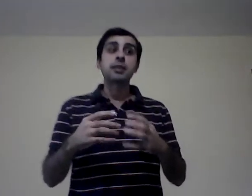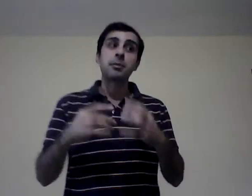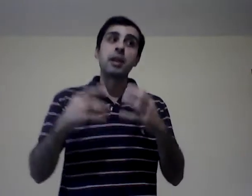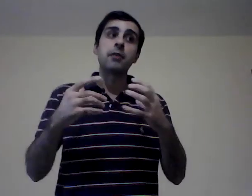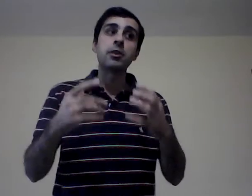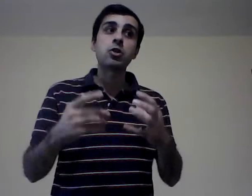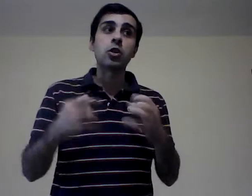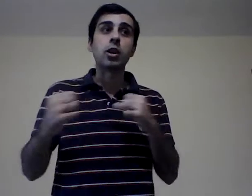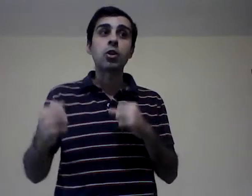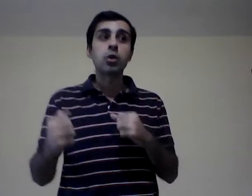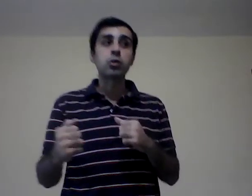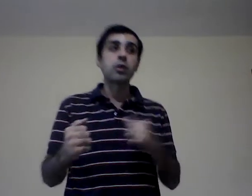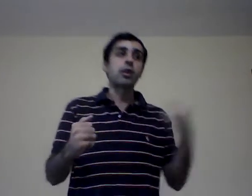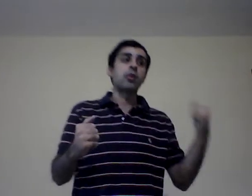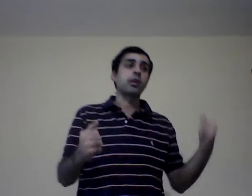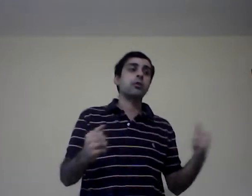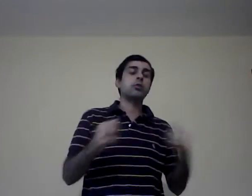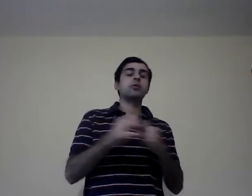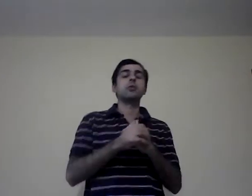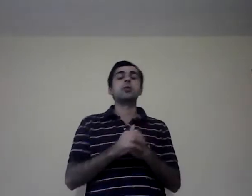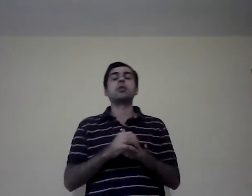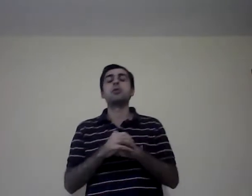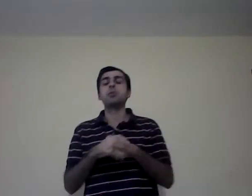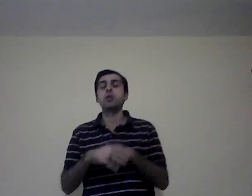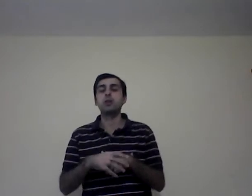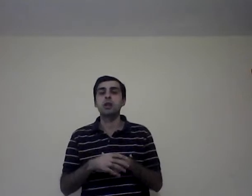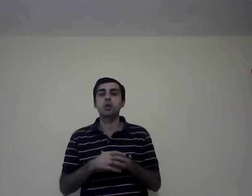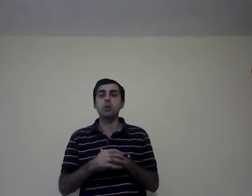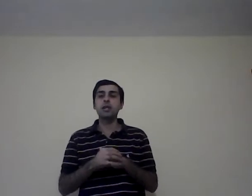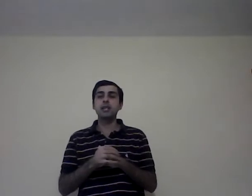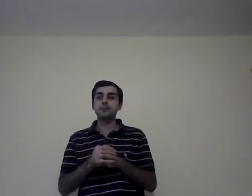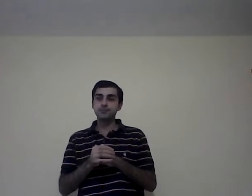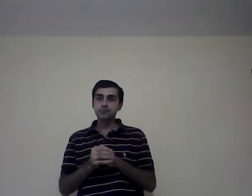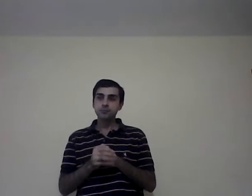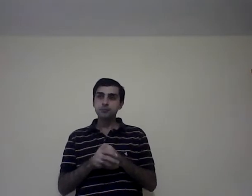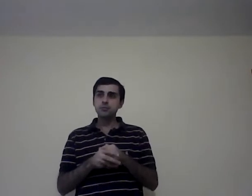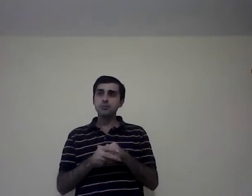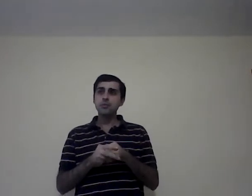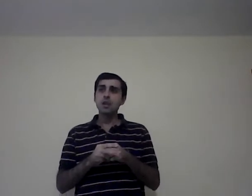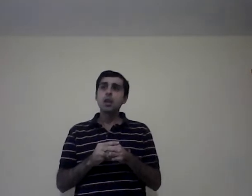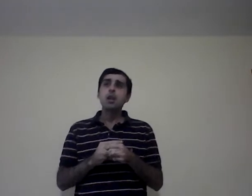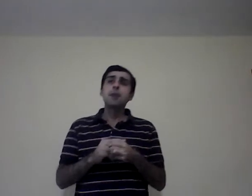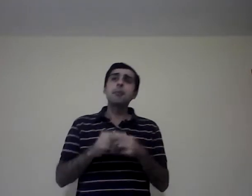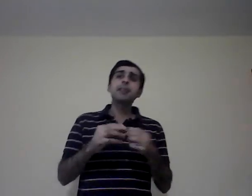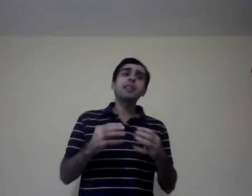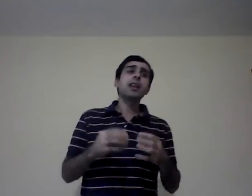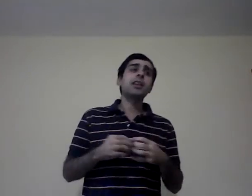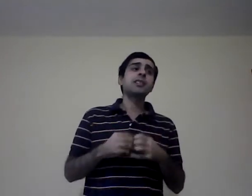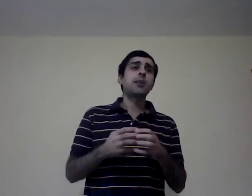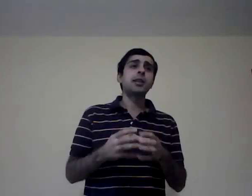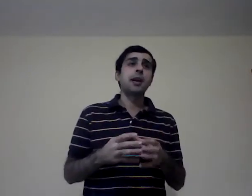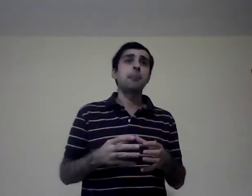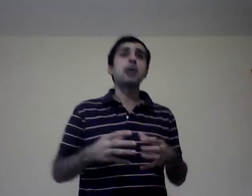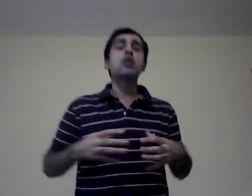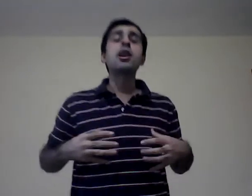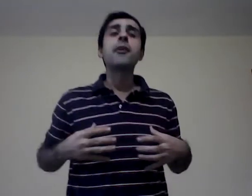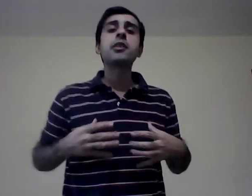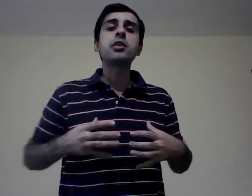beneficios que costos, recordando el concepto que vimos en economía. Va a tener rentabilidad, va pero no va a buscar